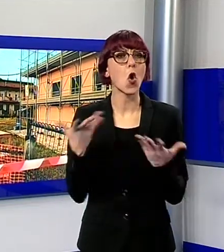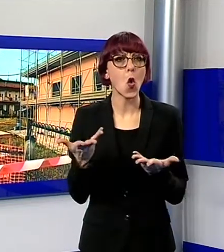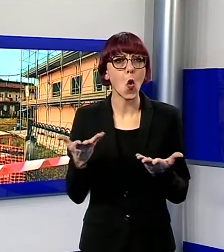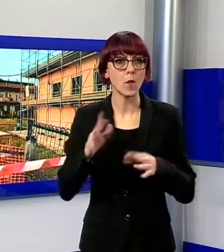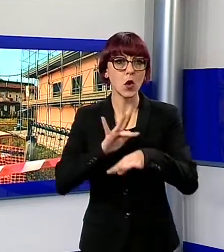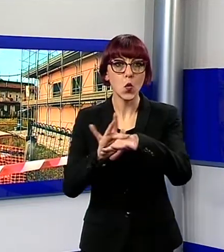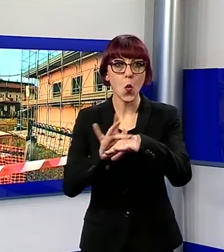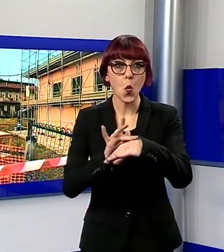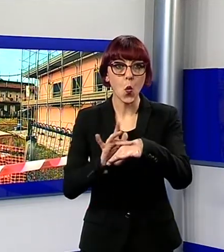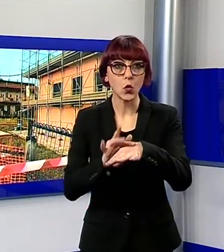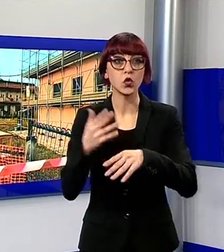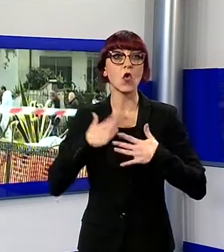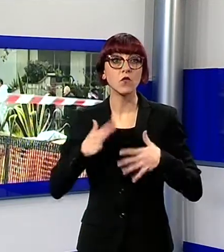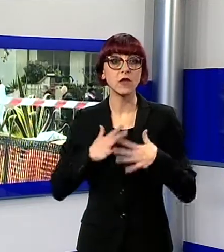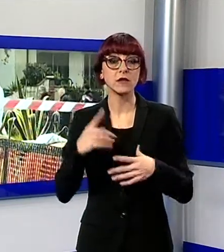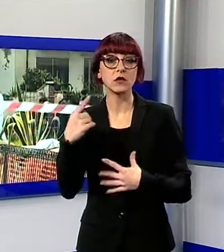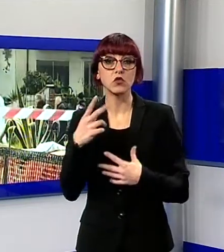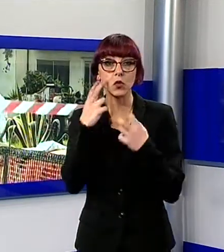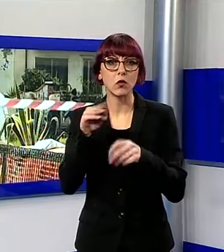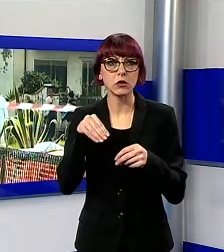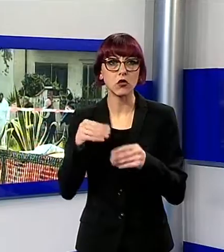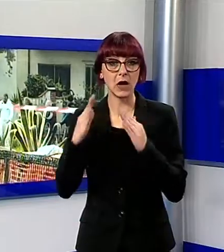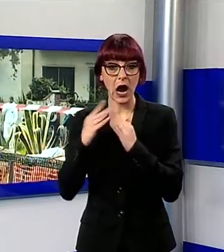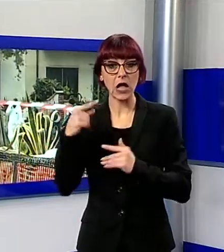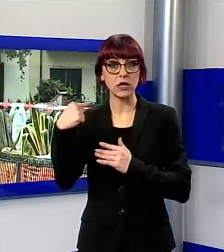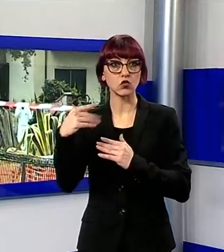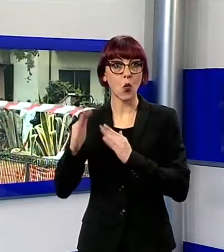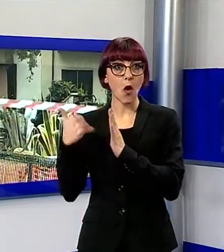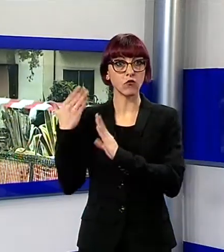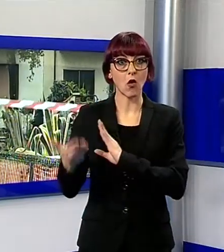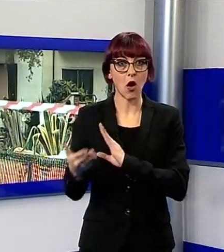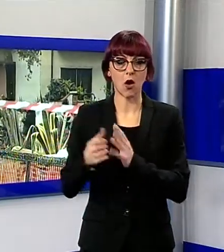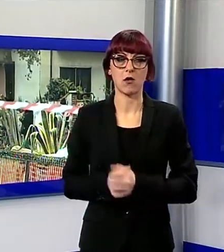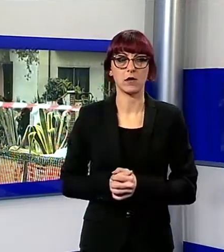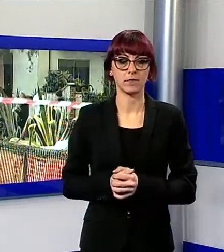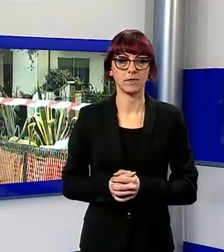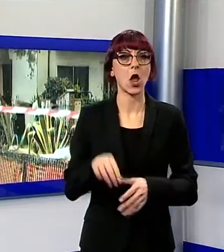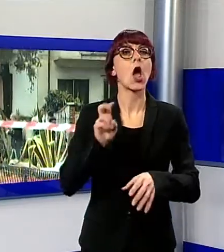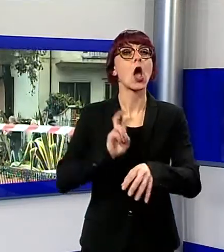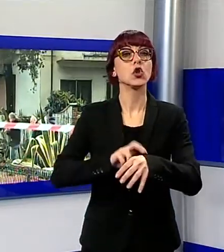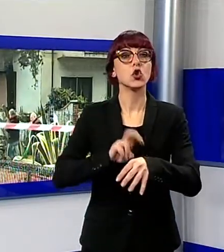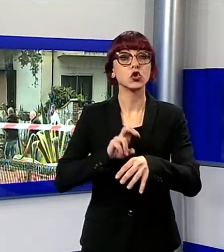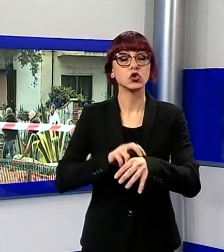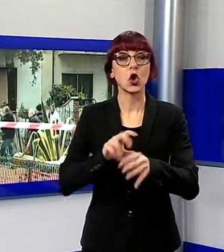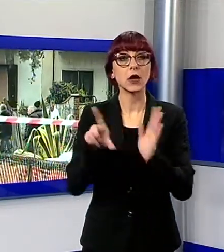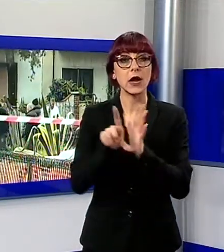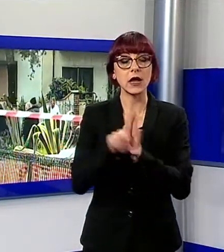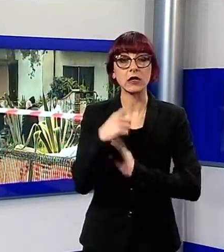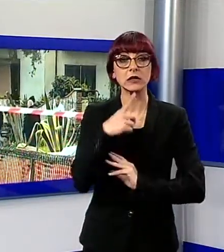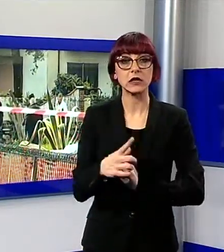medico legale Stefano Pierotti, arrivato sul posto, non ha rilevato segni di violenza sul corpo, né segni di trascinamento. Forse un malore